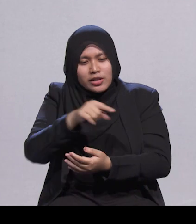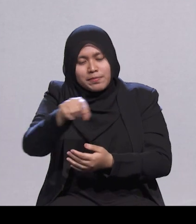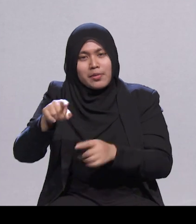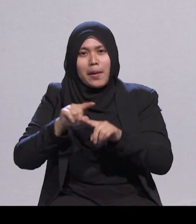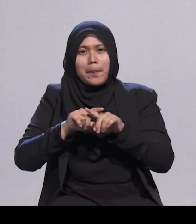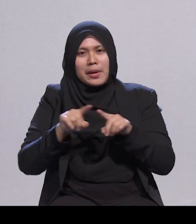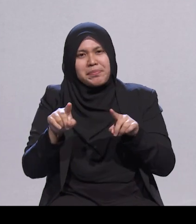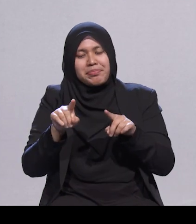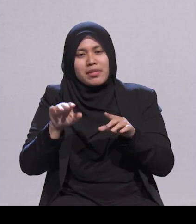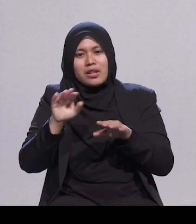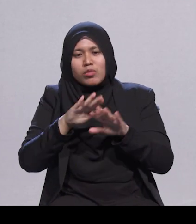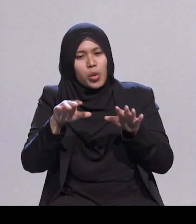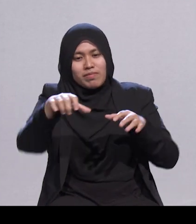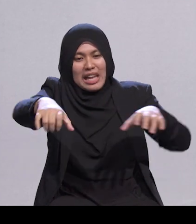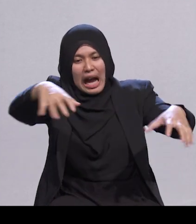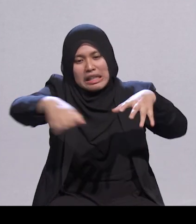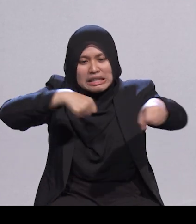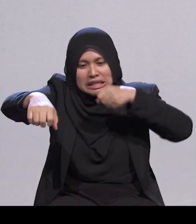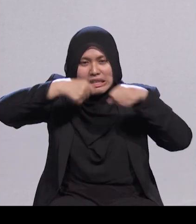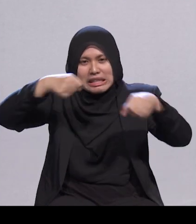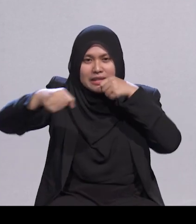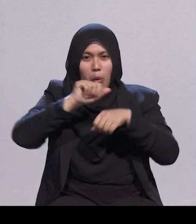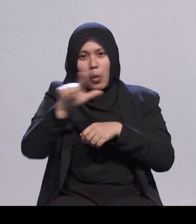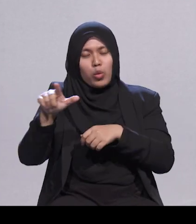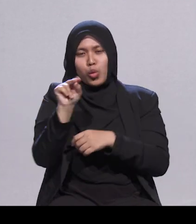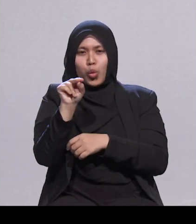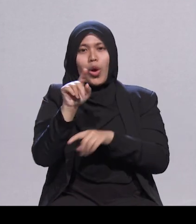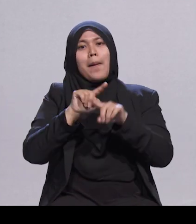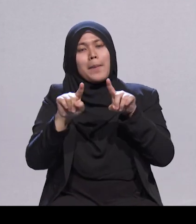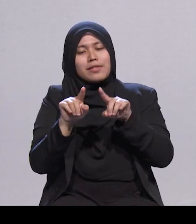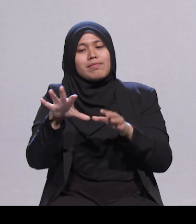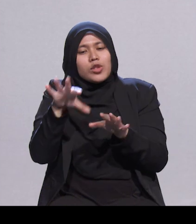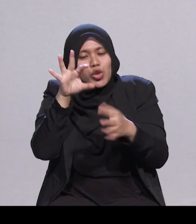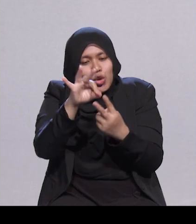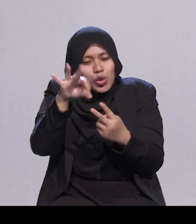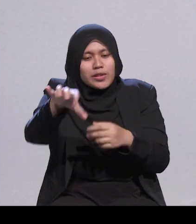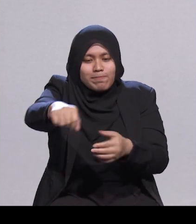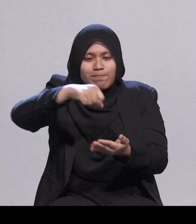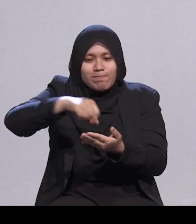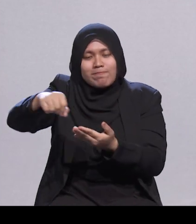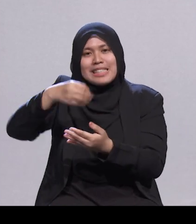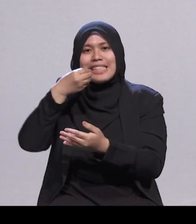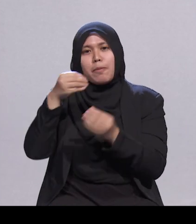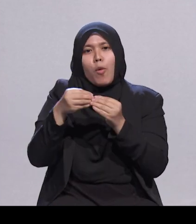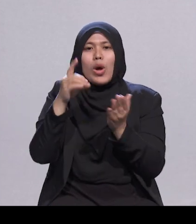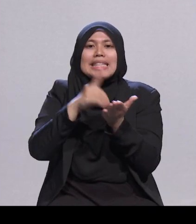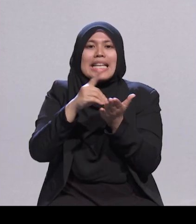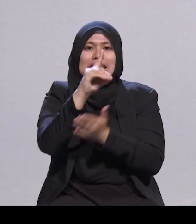Malah, mereka memilih untuk makan lebih banyak kurma dan buah-buahan. Jadi, saya pun terpaksalah